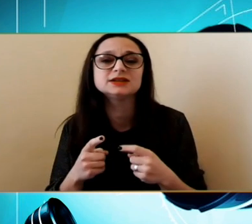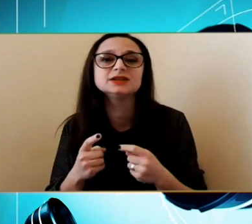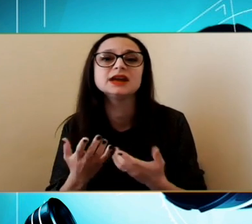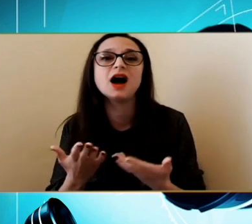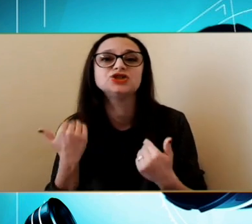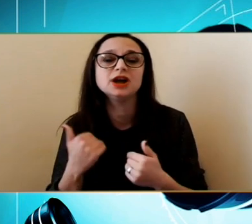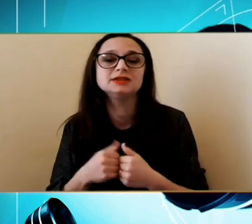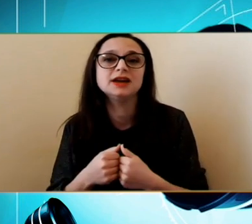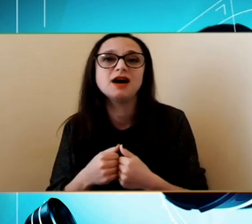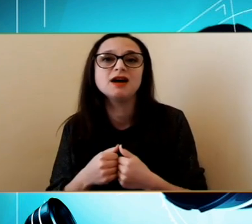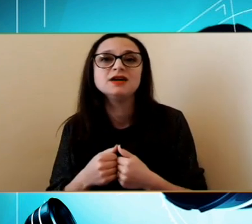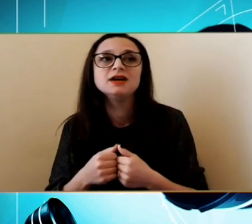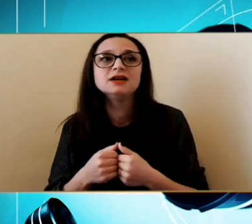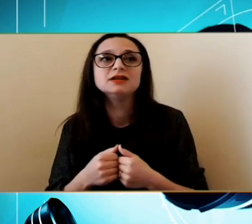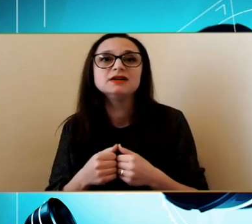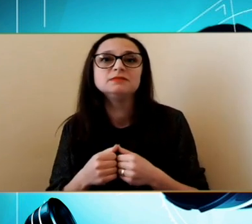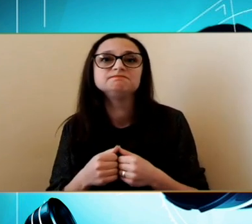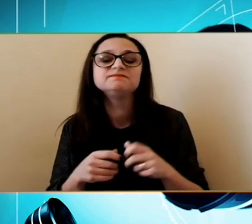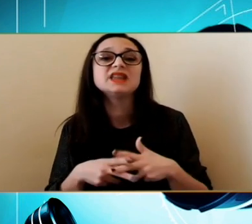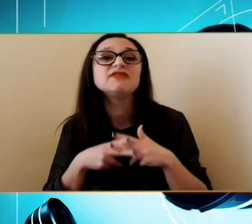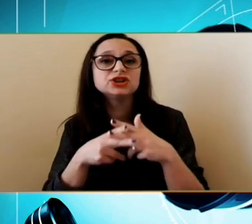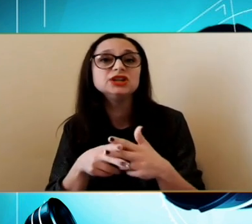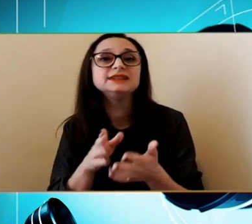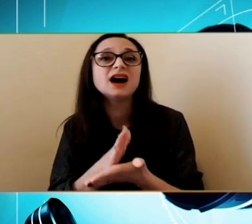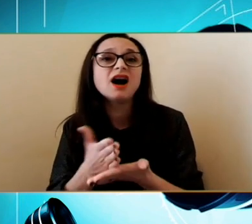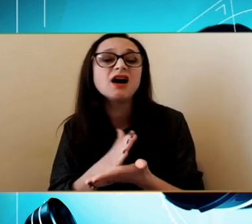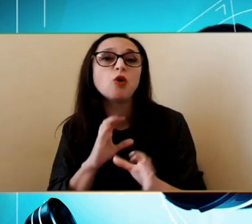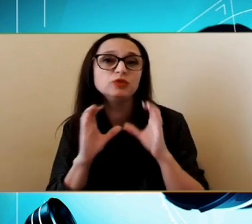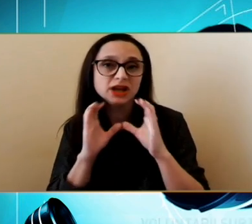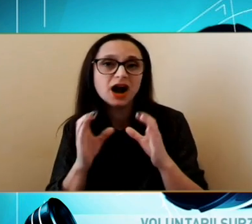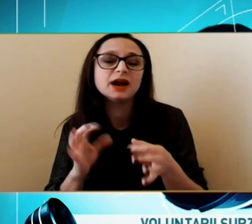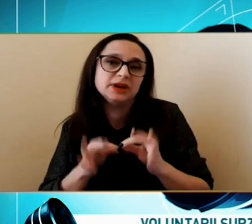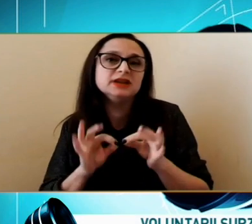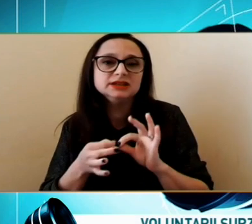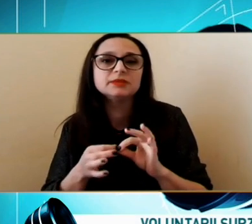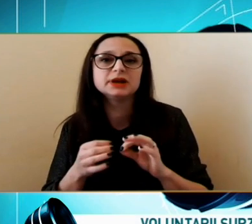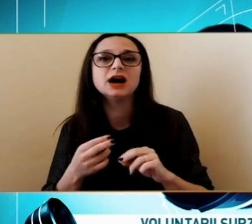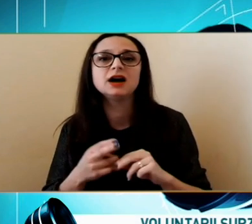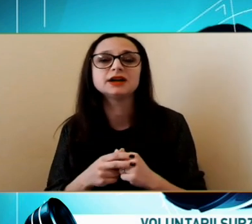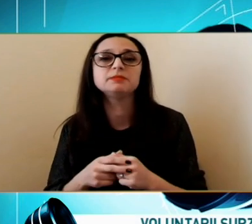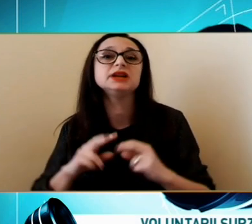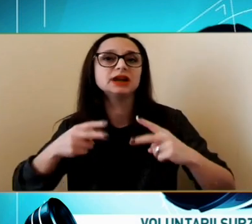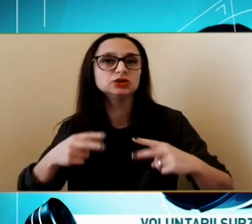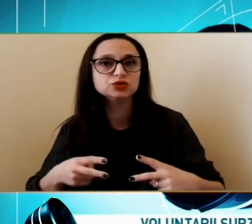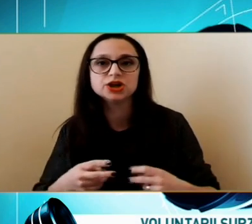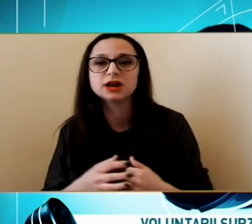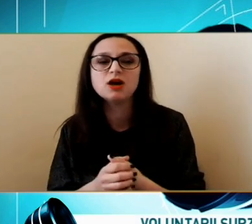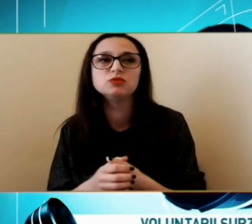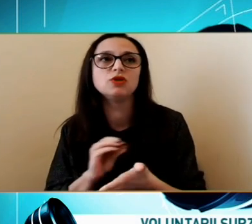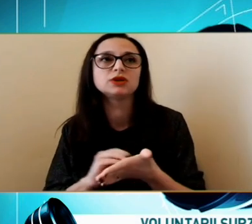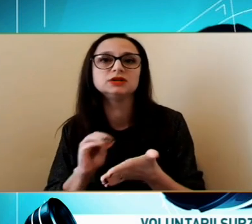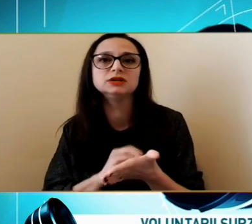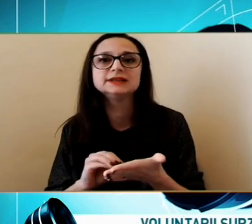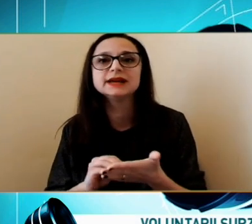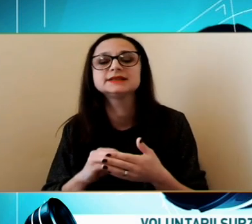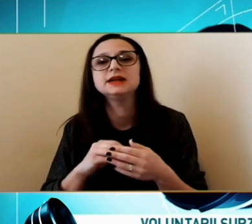noastră Era aceea de a De a facilita comunicarea Prin interpretare Prin traducere a